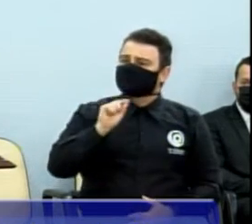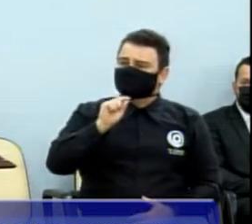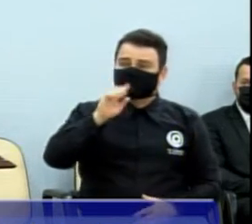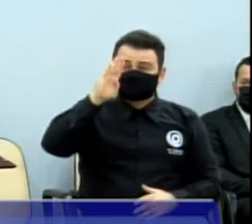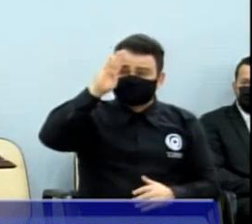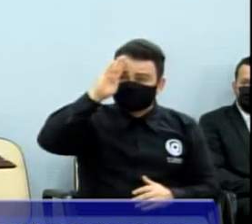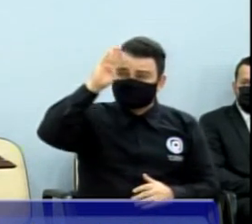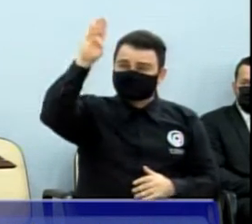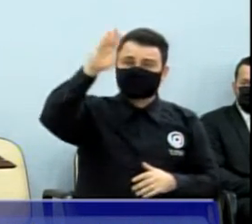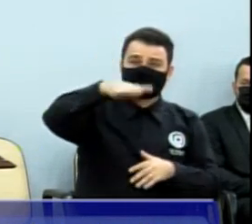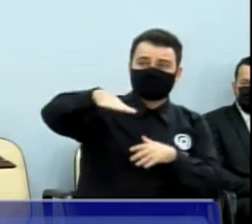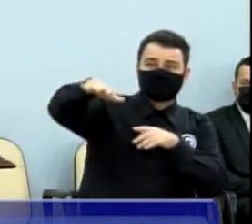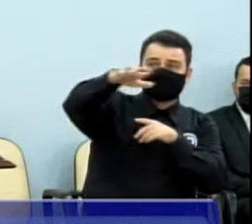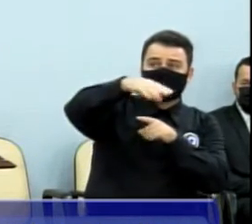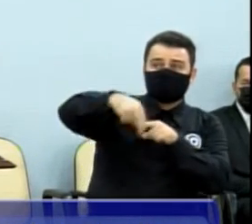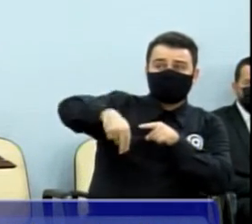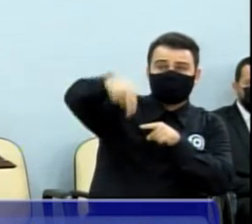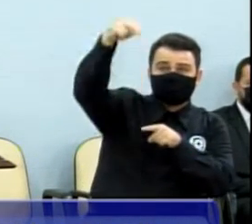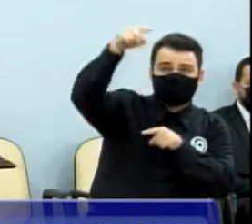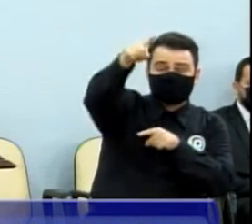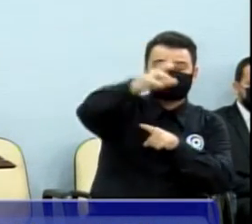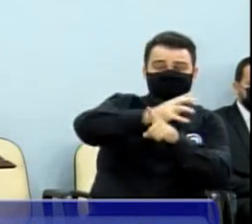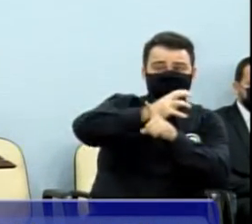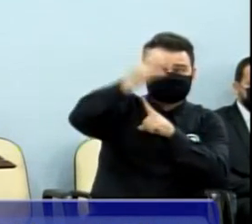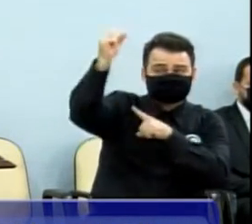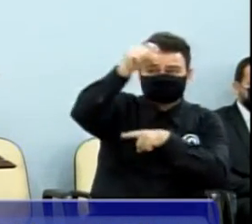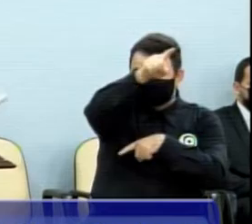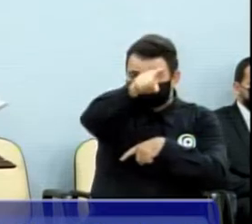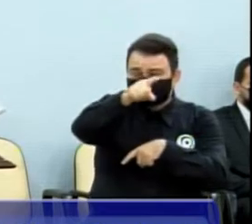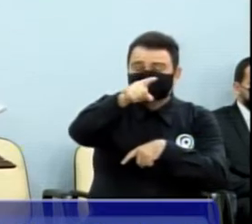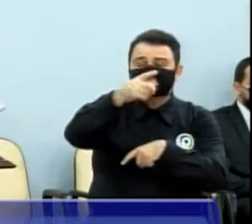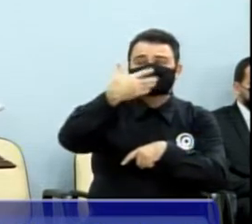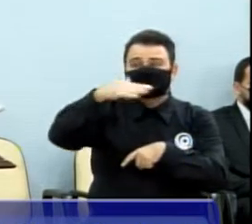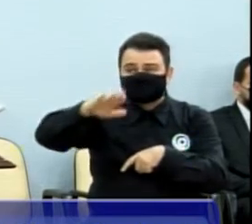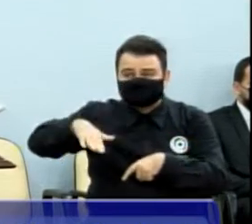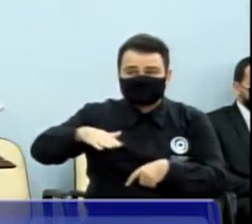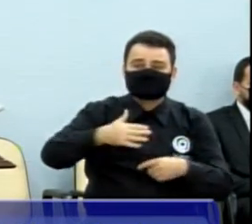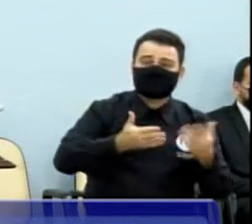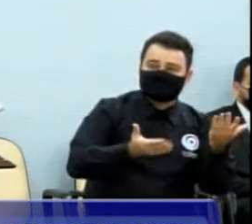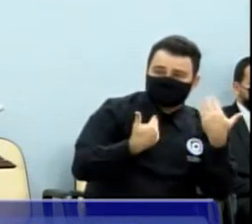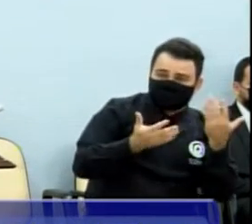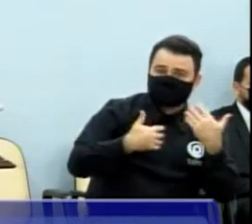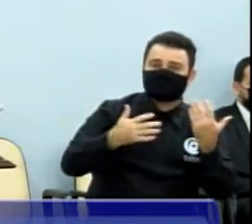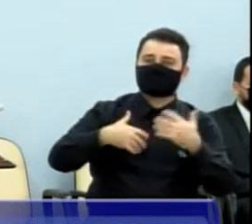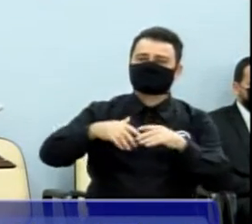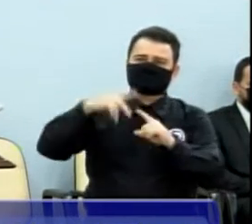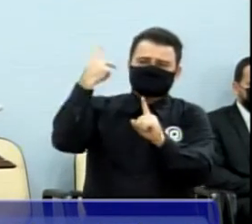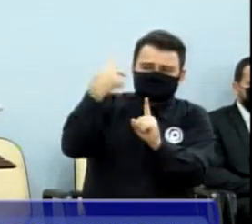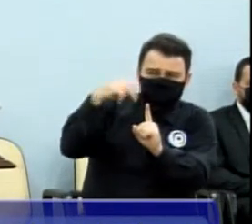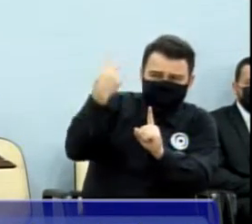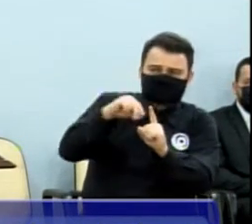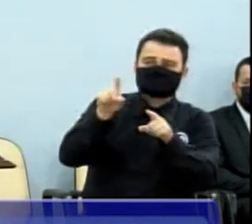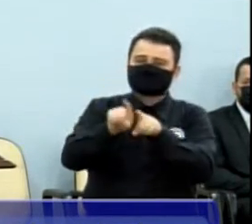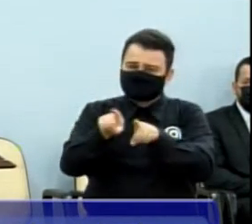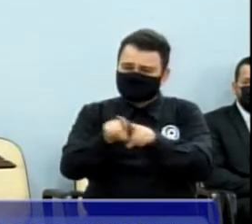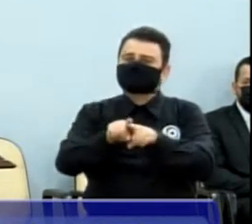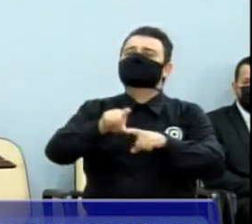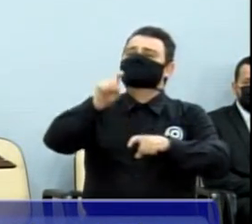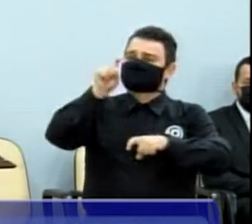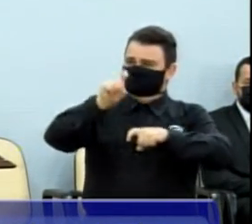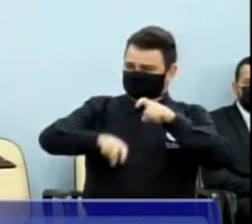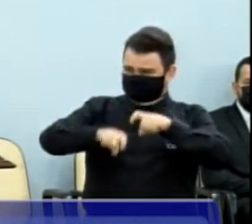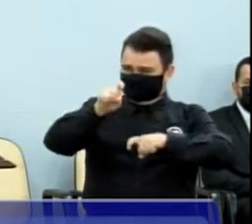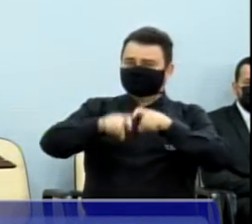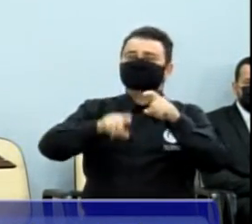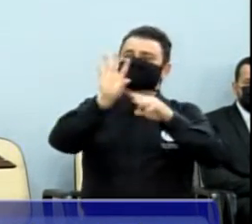número de casos na região norte da cidade. E nós sabemos que a região norte da cidade, ela cresce muito mais do que a região